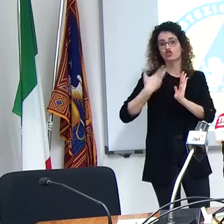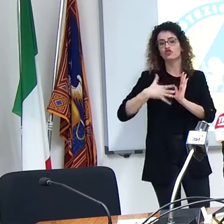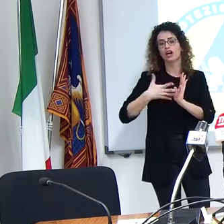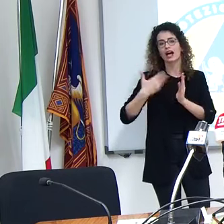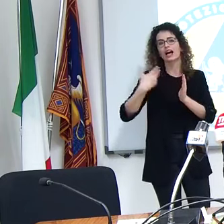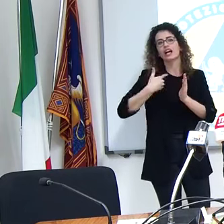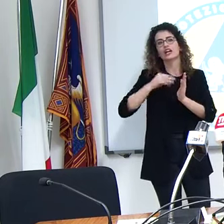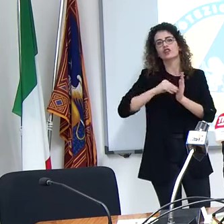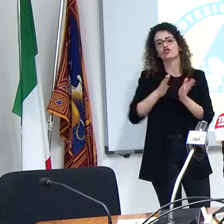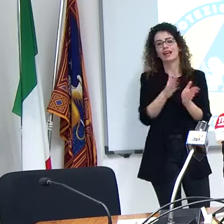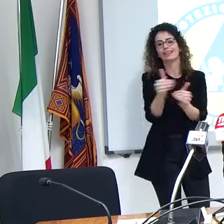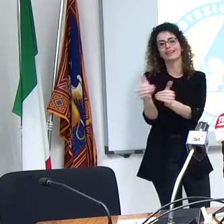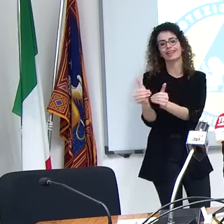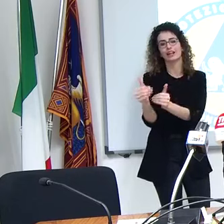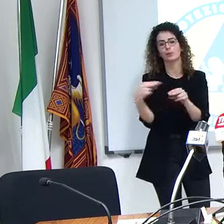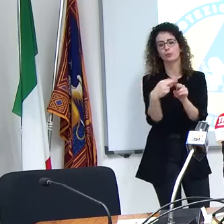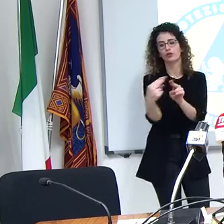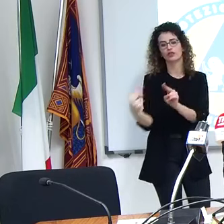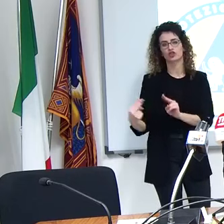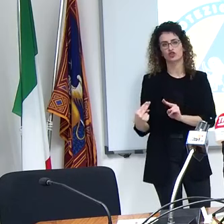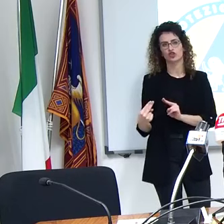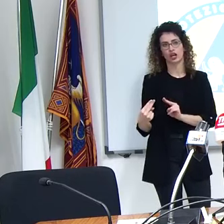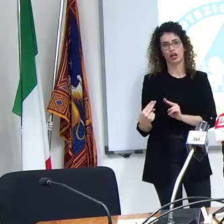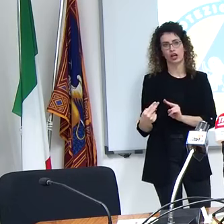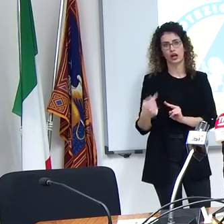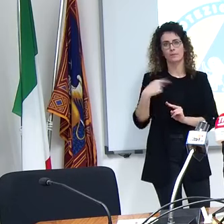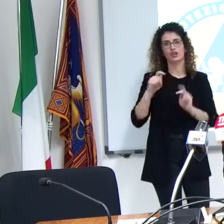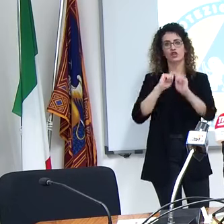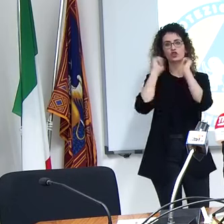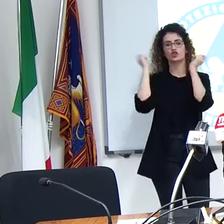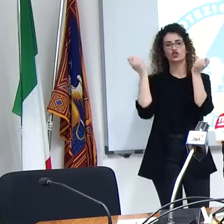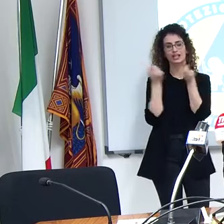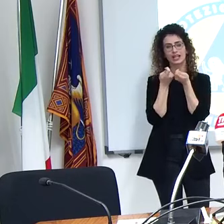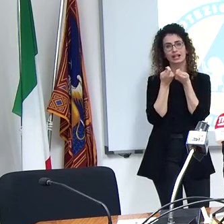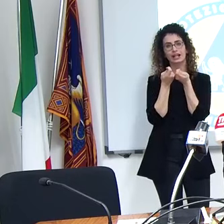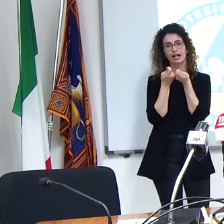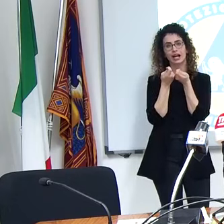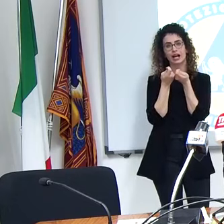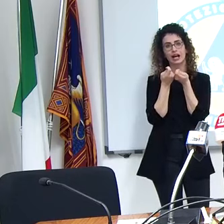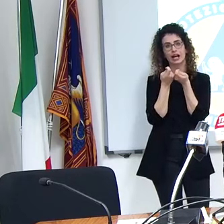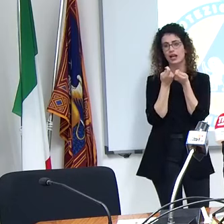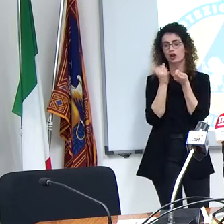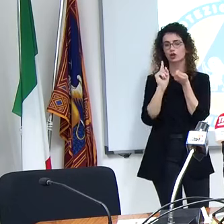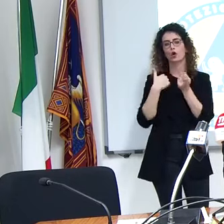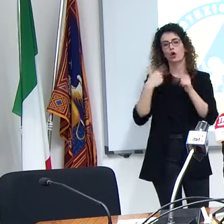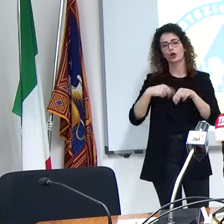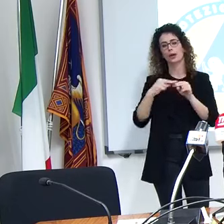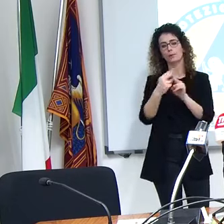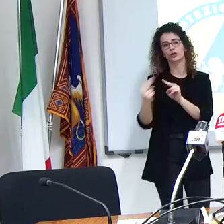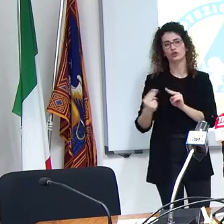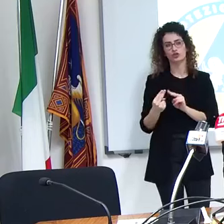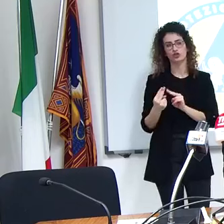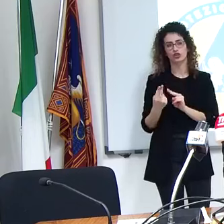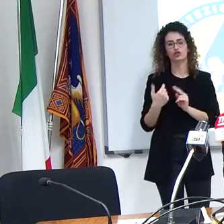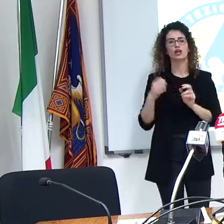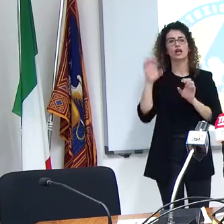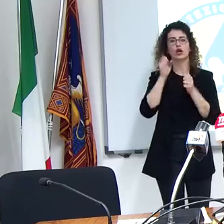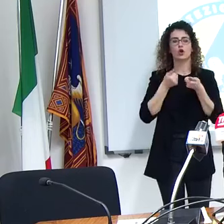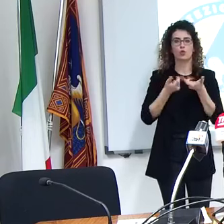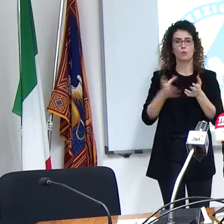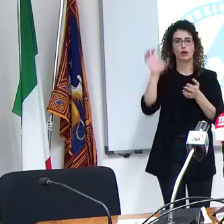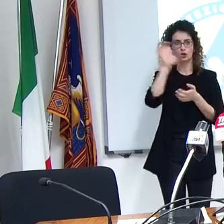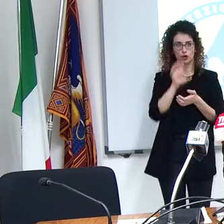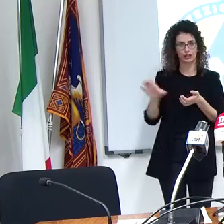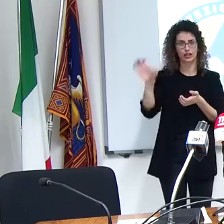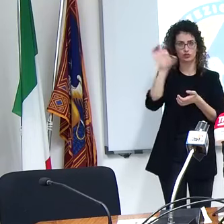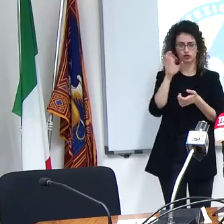dei dati a livello provinciale quindi il generale non esiste più rispetto al provinciale non c'era il dato regionale non eravamo a